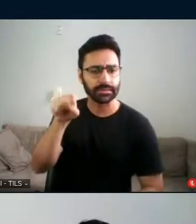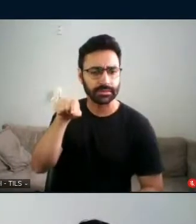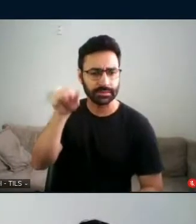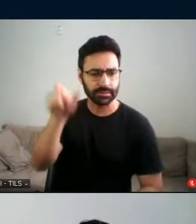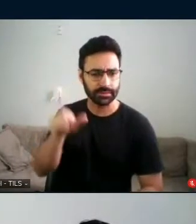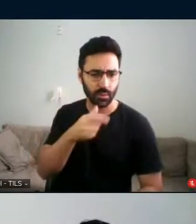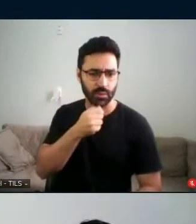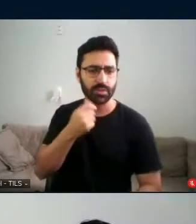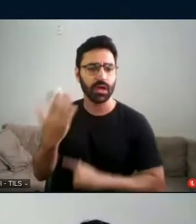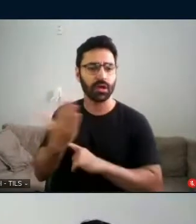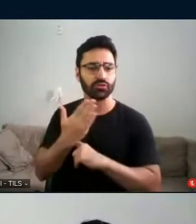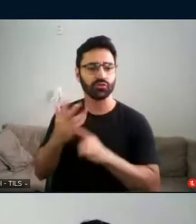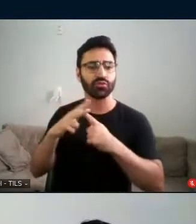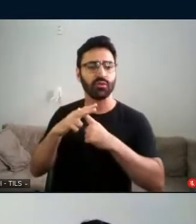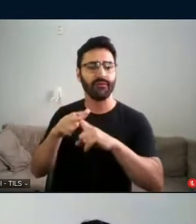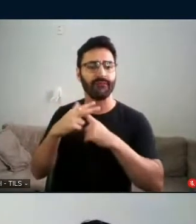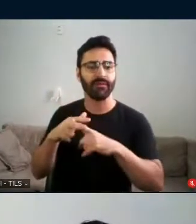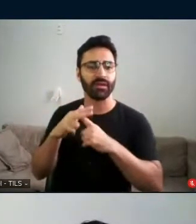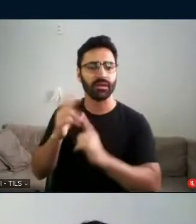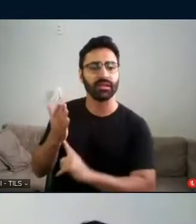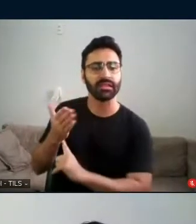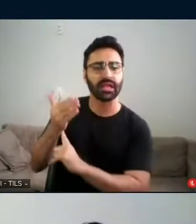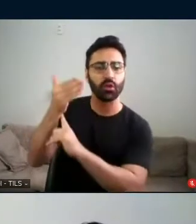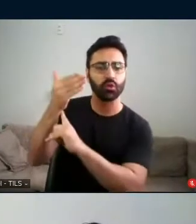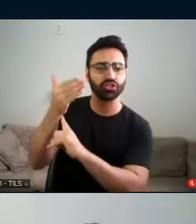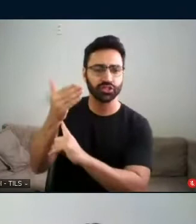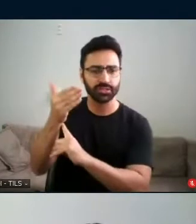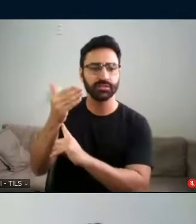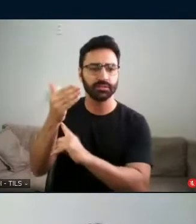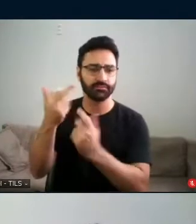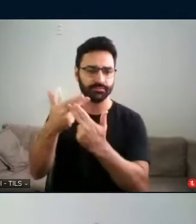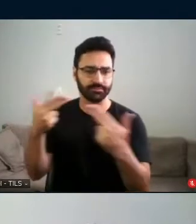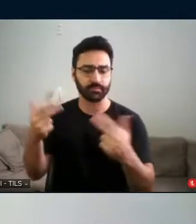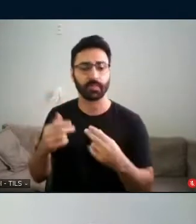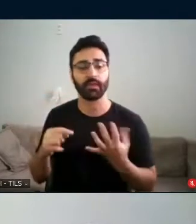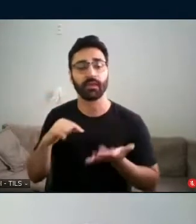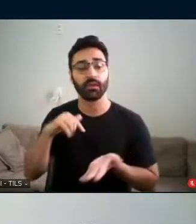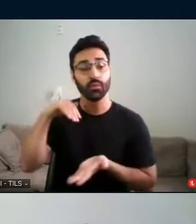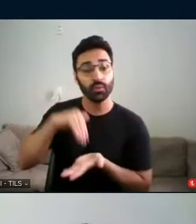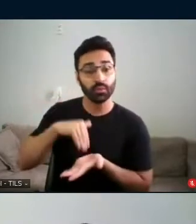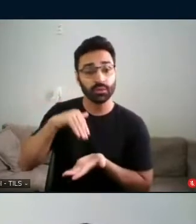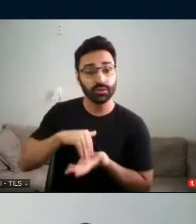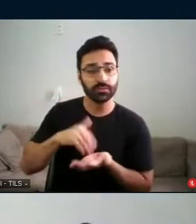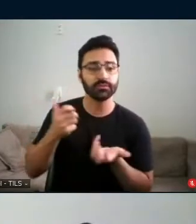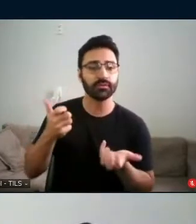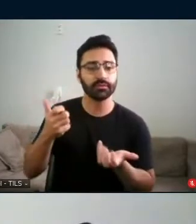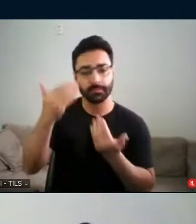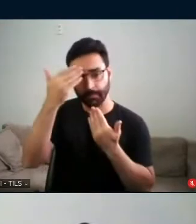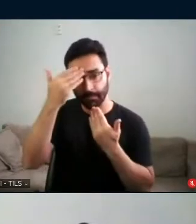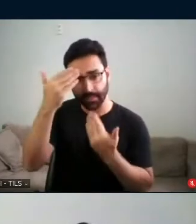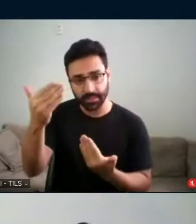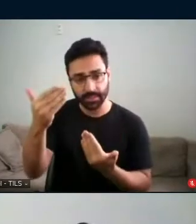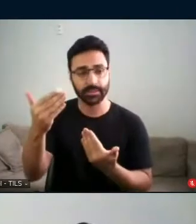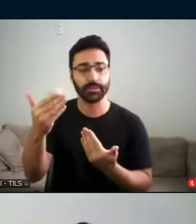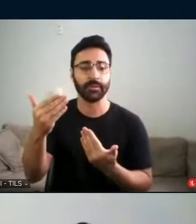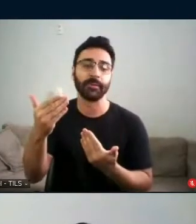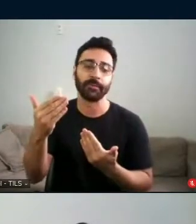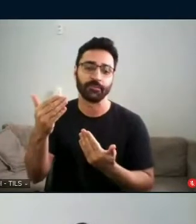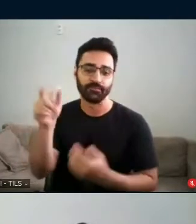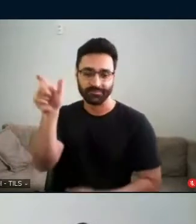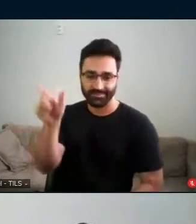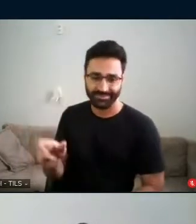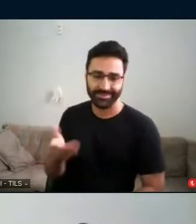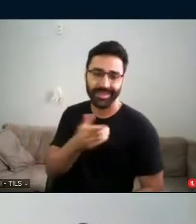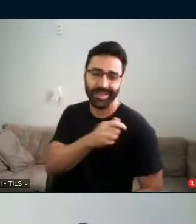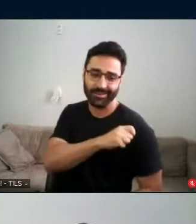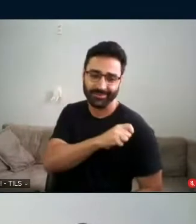auxiliando neste trabalho. Muito obrigada. E, por fim, a própria doutoranda aqui